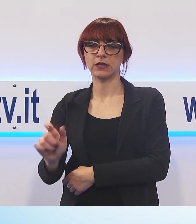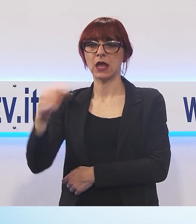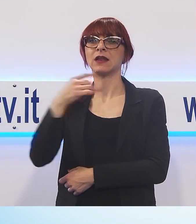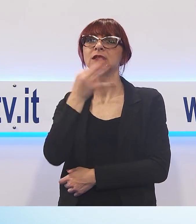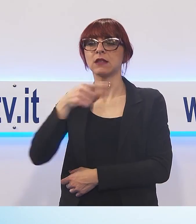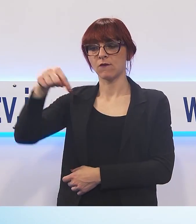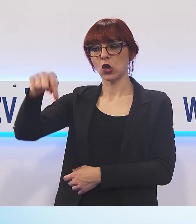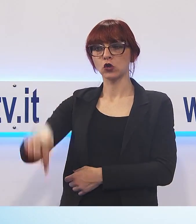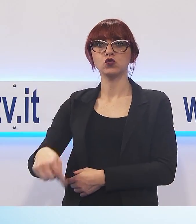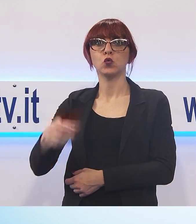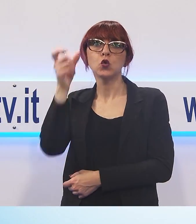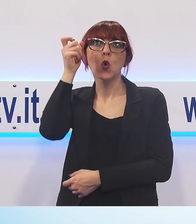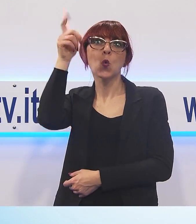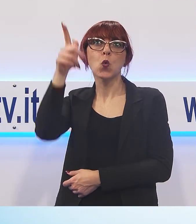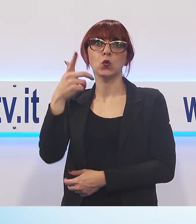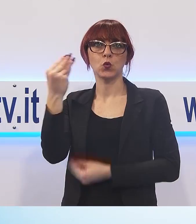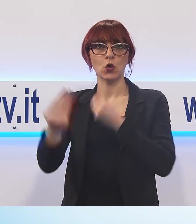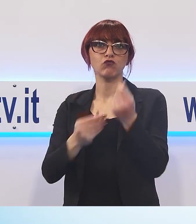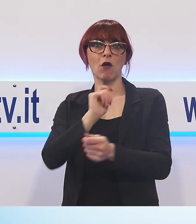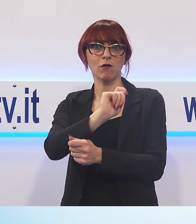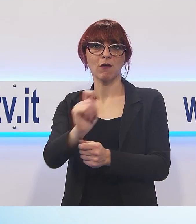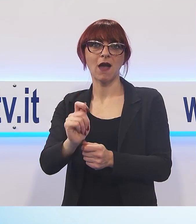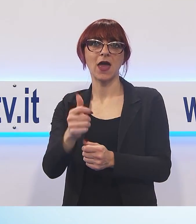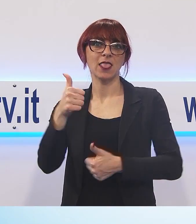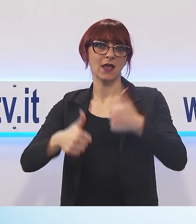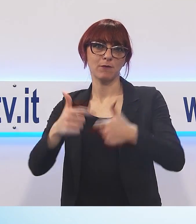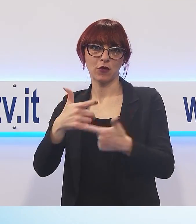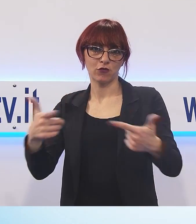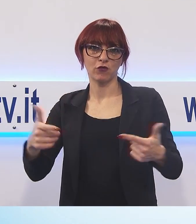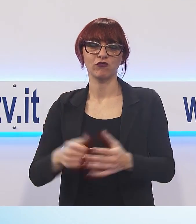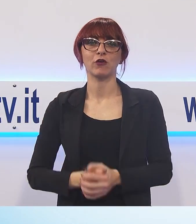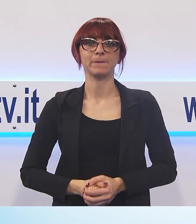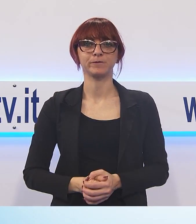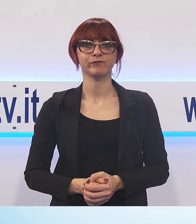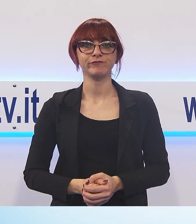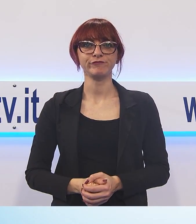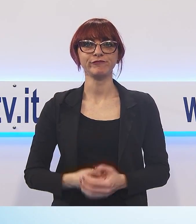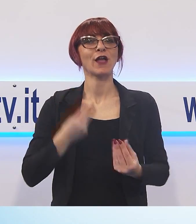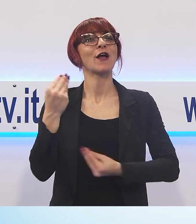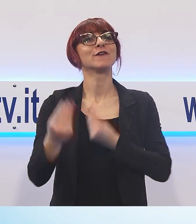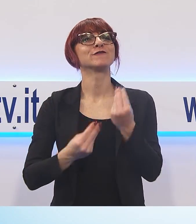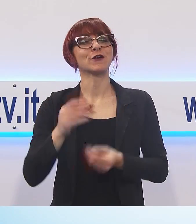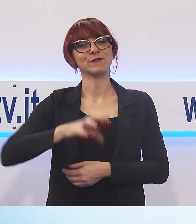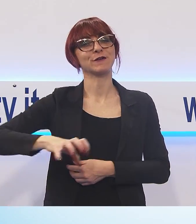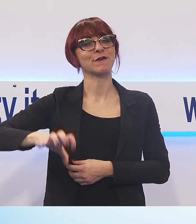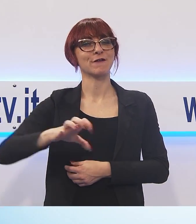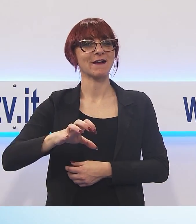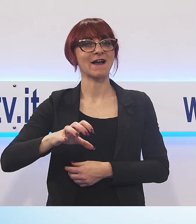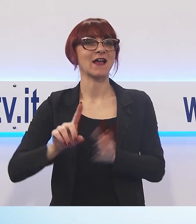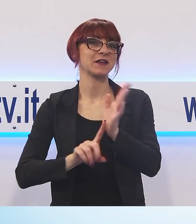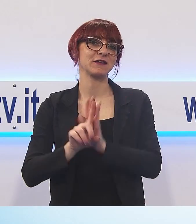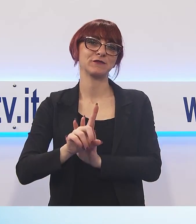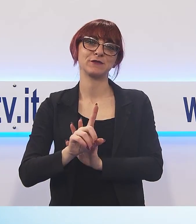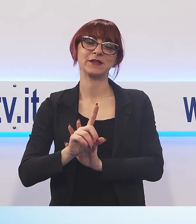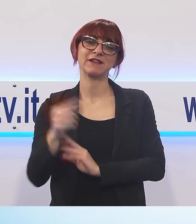del campionato. Come dicevamo, non è andata bene ai giocatori locali, che pure ci tenevano un mondo a ben figurare. Da notare il